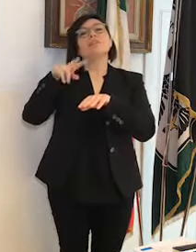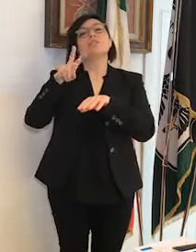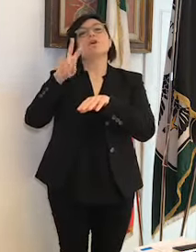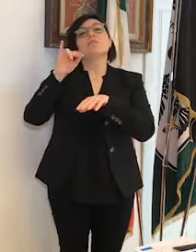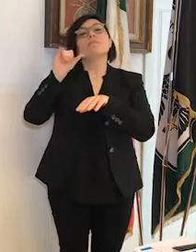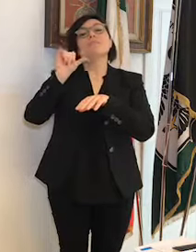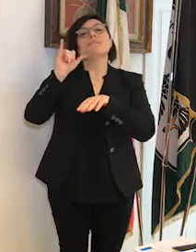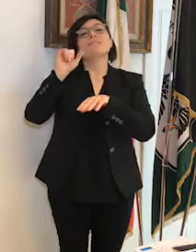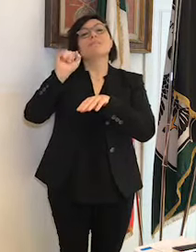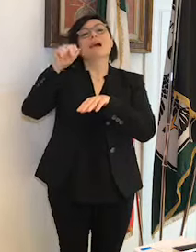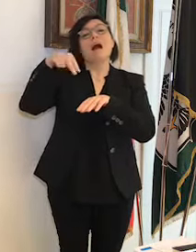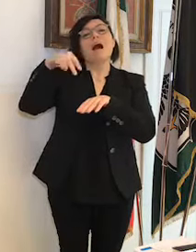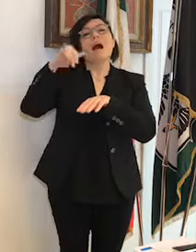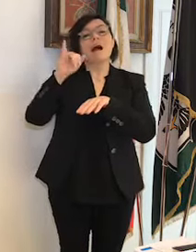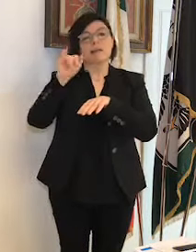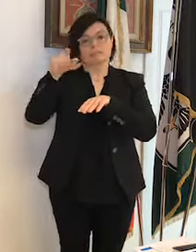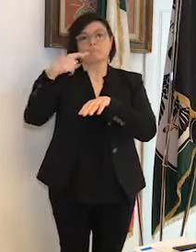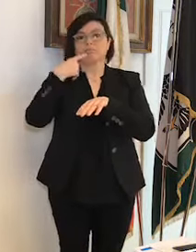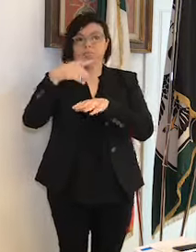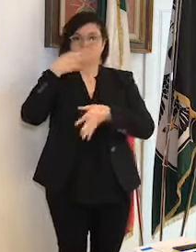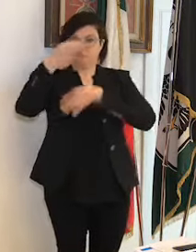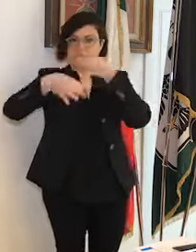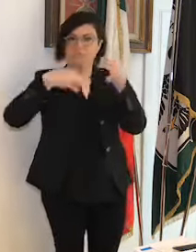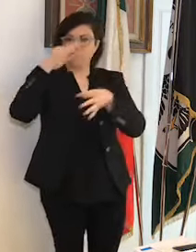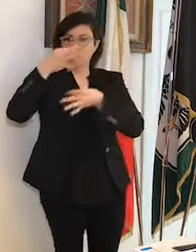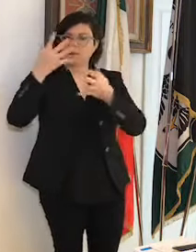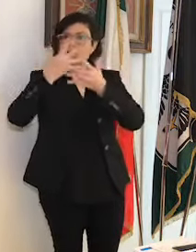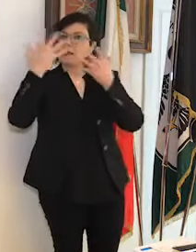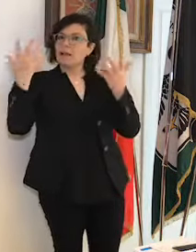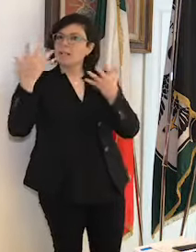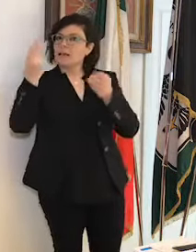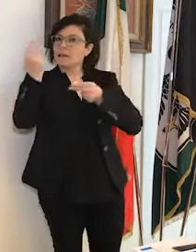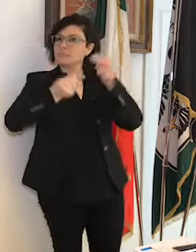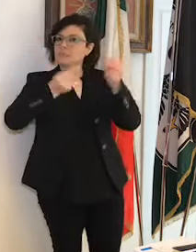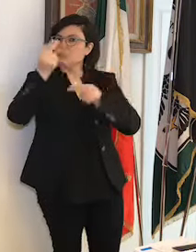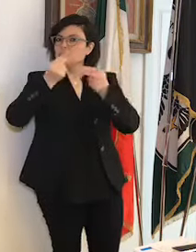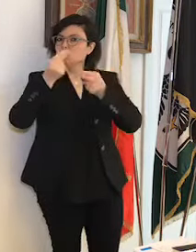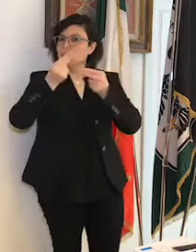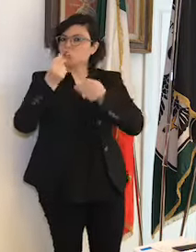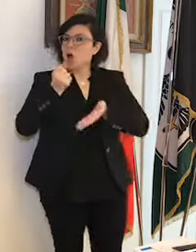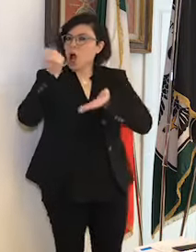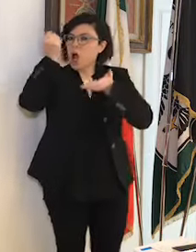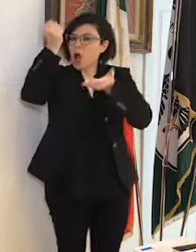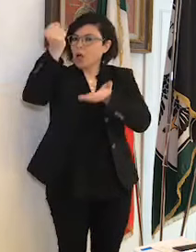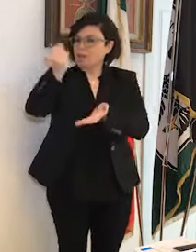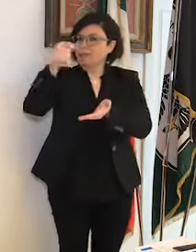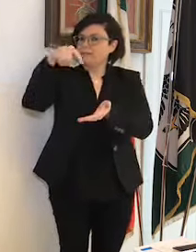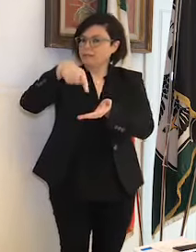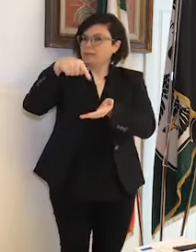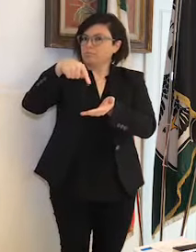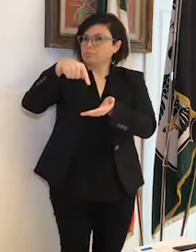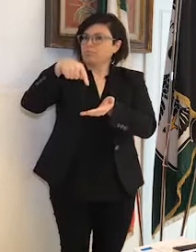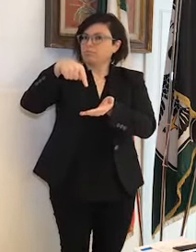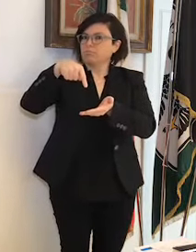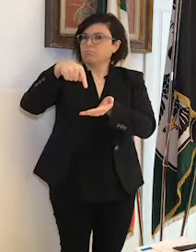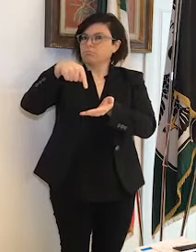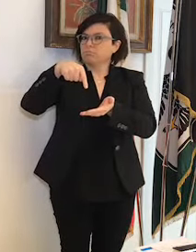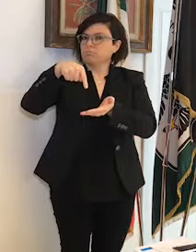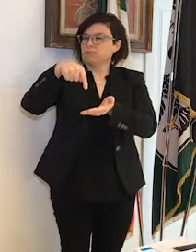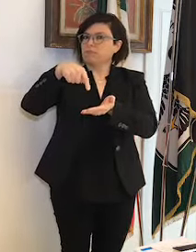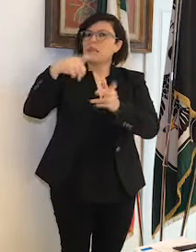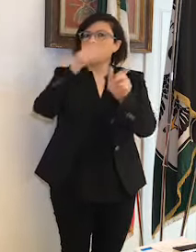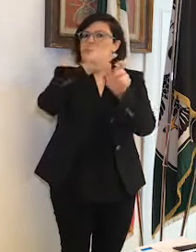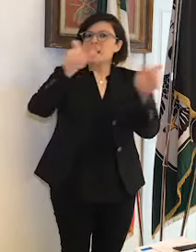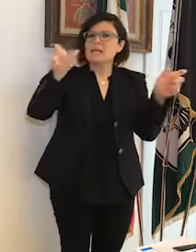è stato chiarito che l'importo stanziato copre tutta la